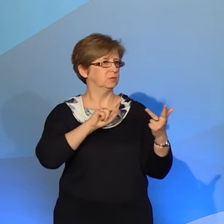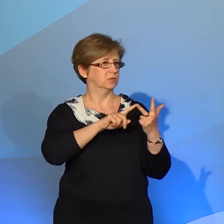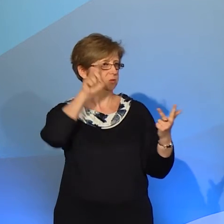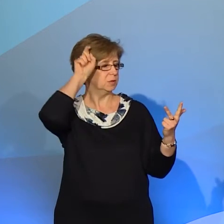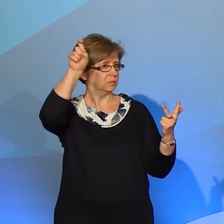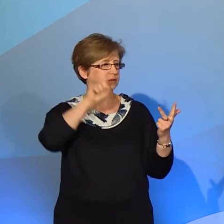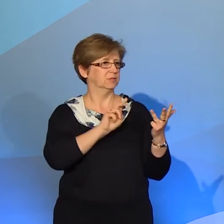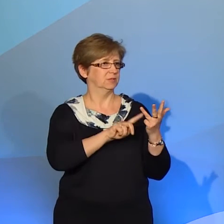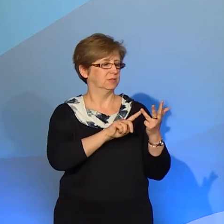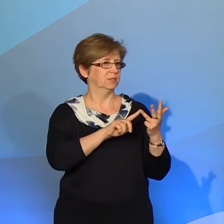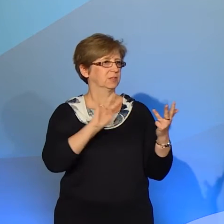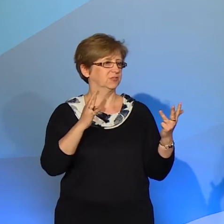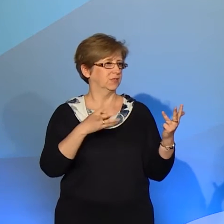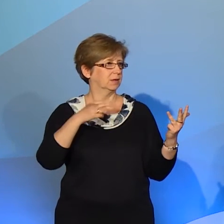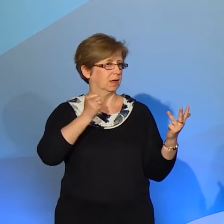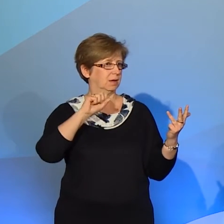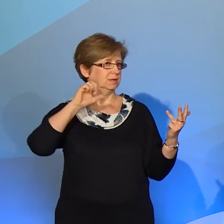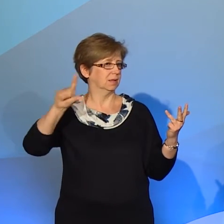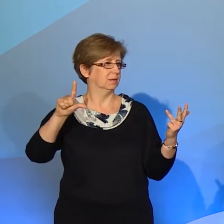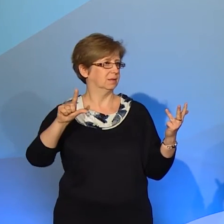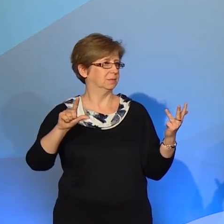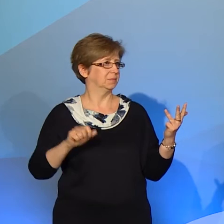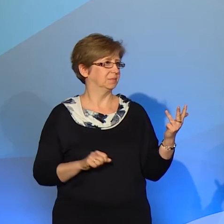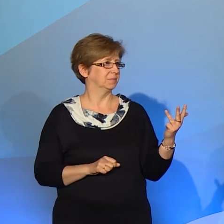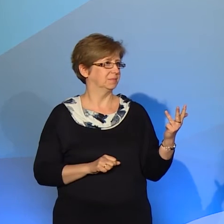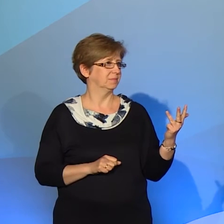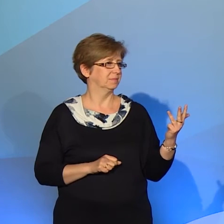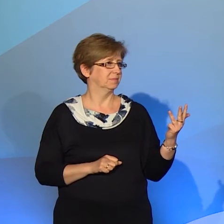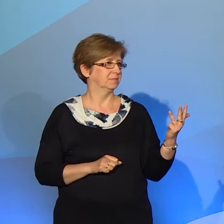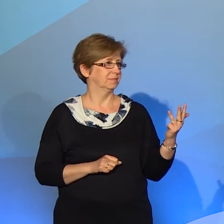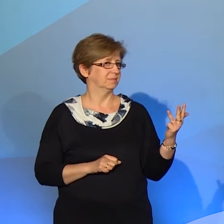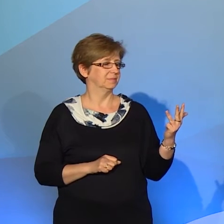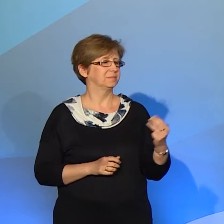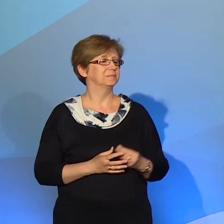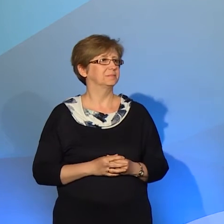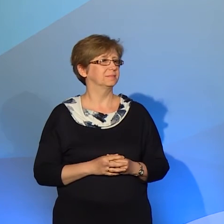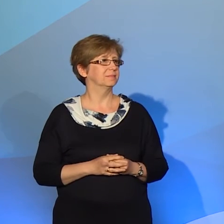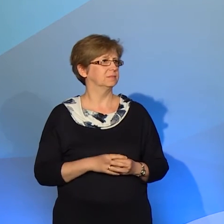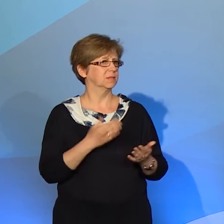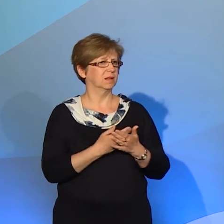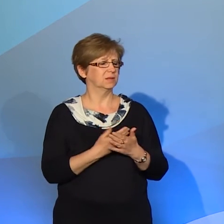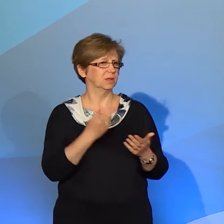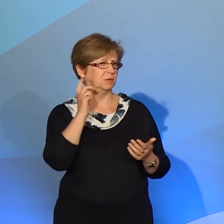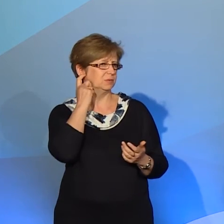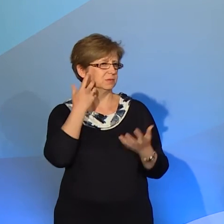a amerykański język migowy podobno już deprze mu po piętach. Dlaczego słyszący chcą się uczyć migać?